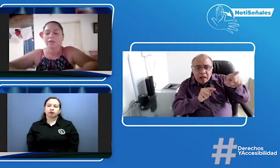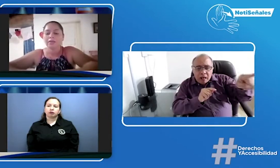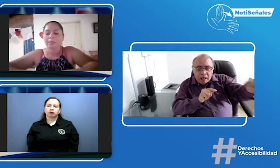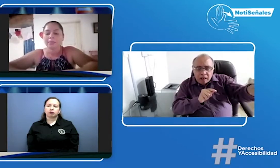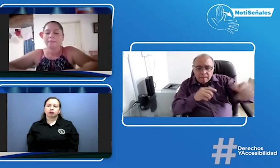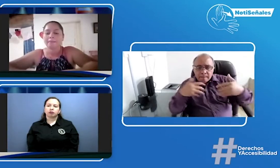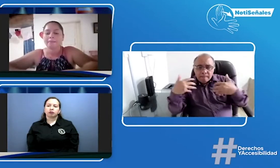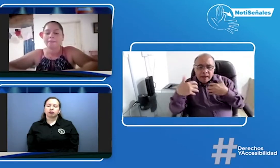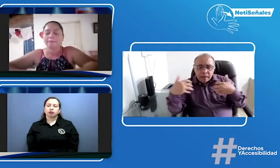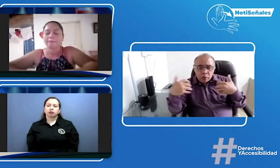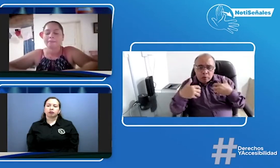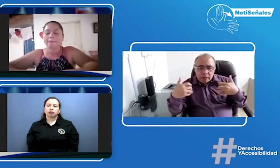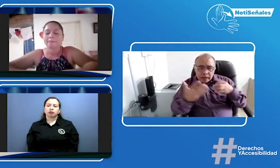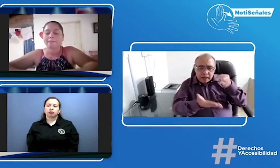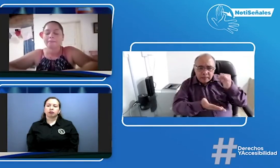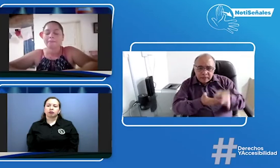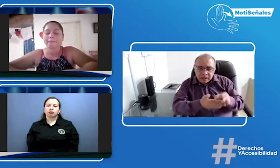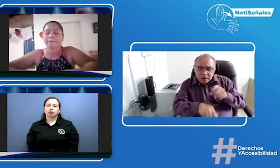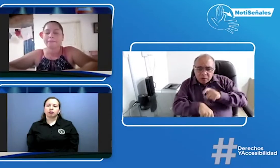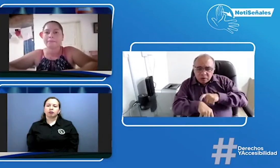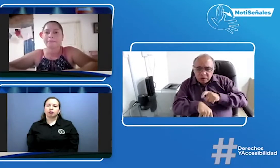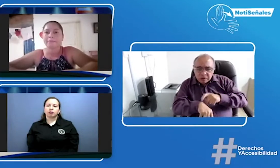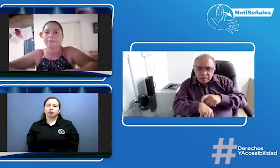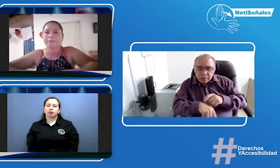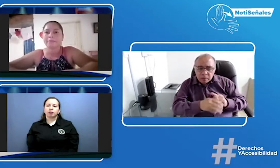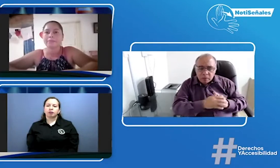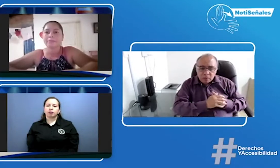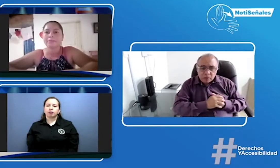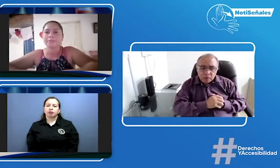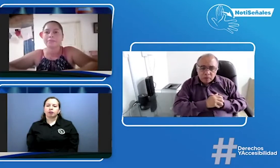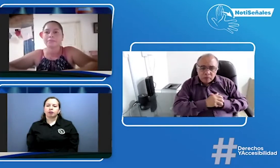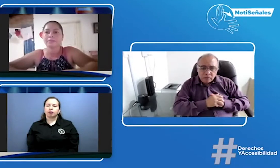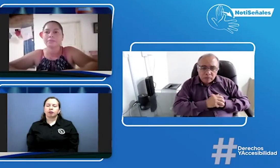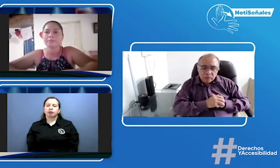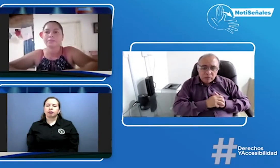Y de La Jagua hasta Valledupar ¿cuánto hay?